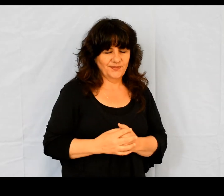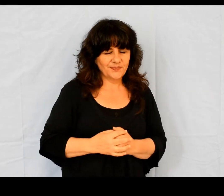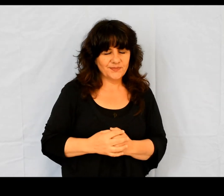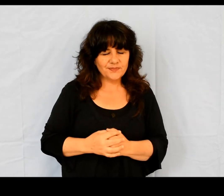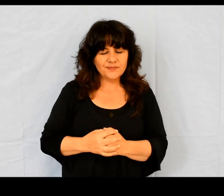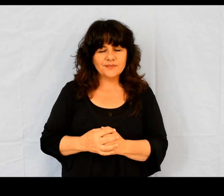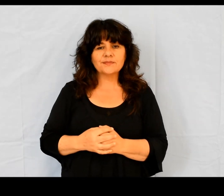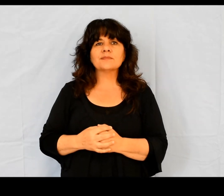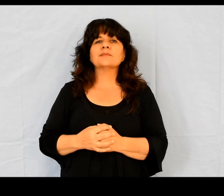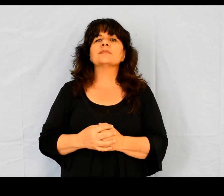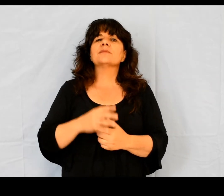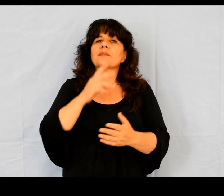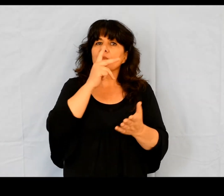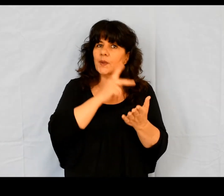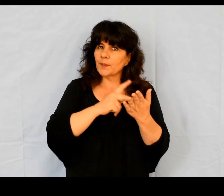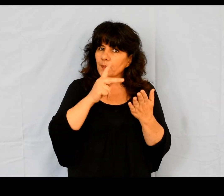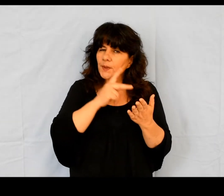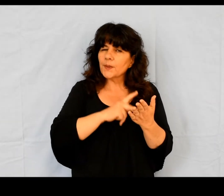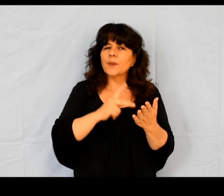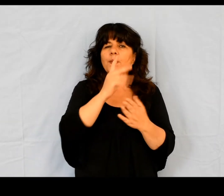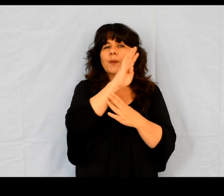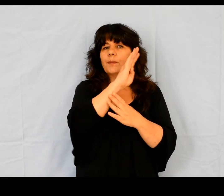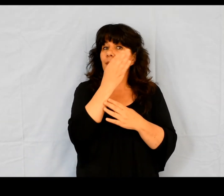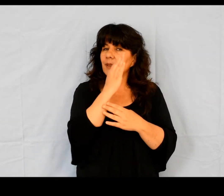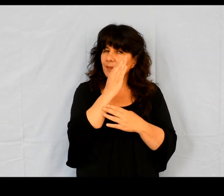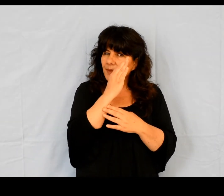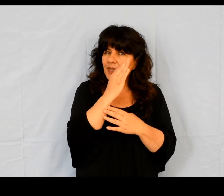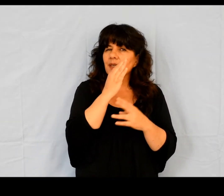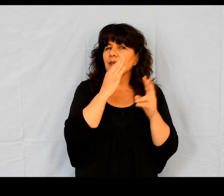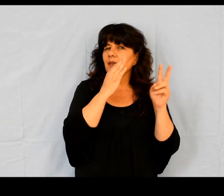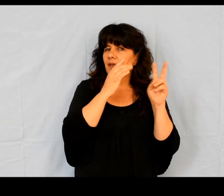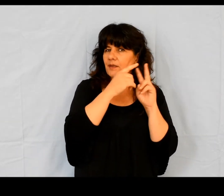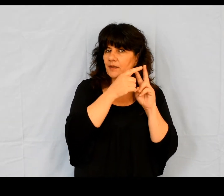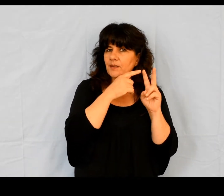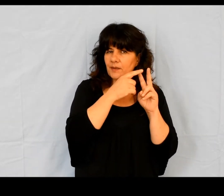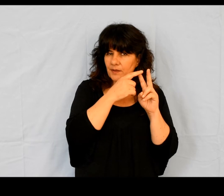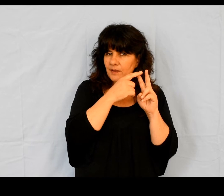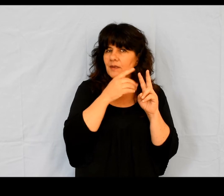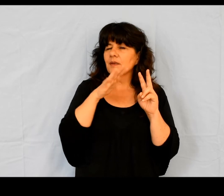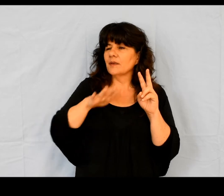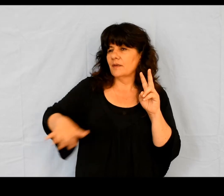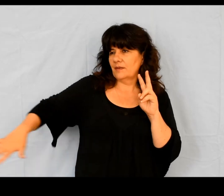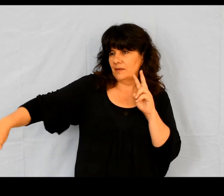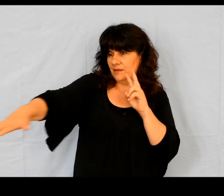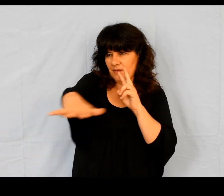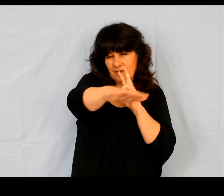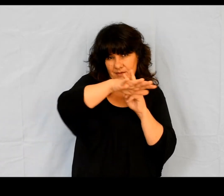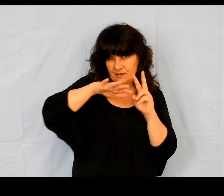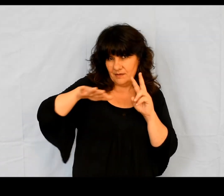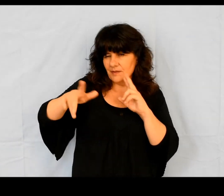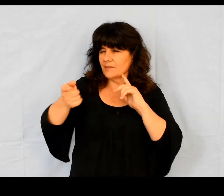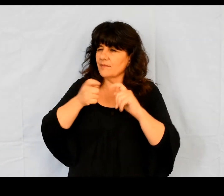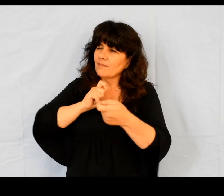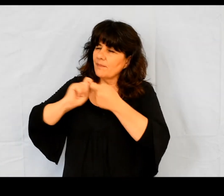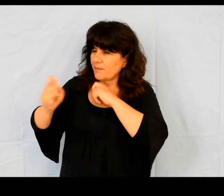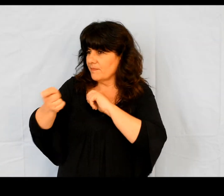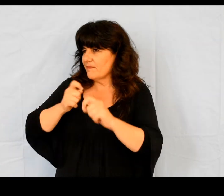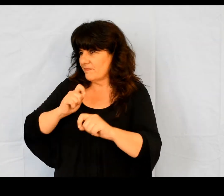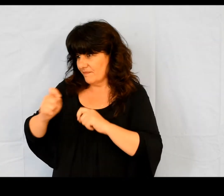Paul et Barnabé, parlant avec eux, les encourageaient à